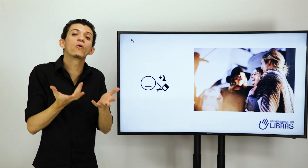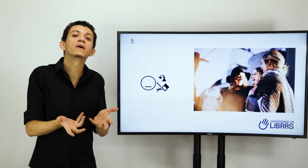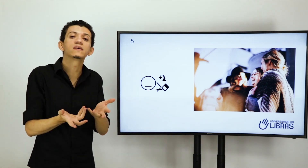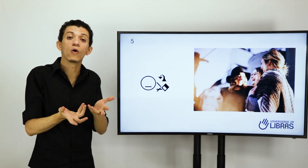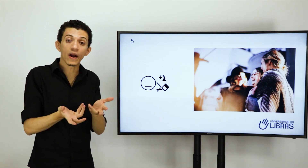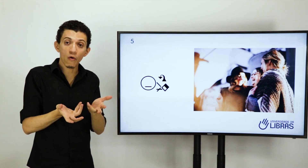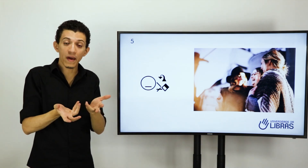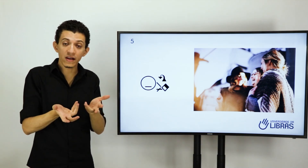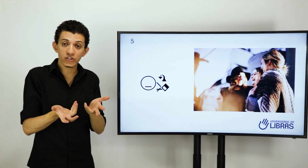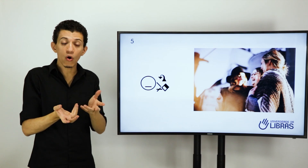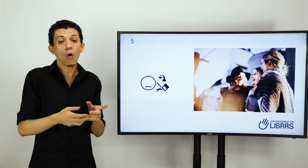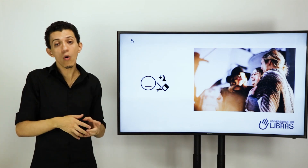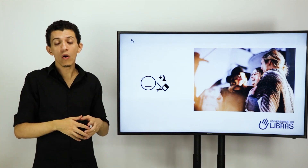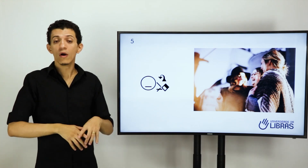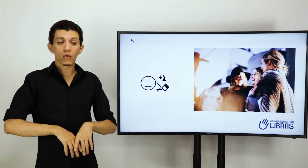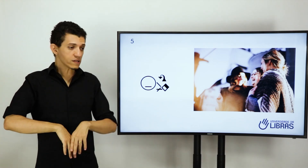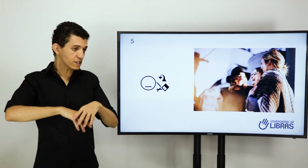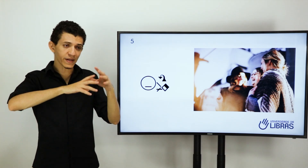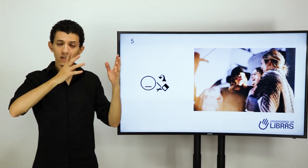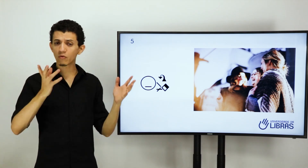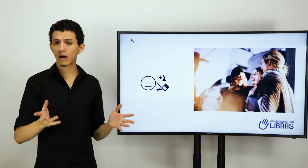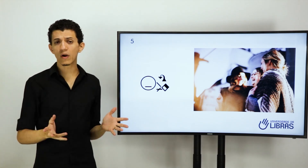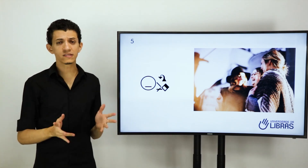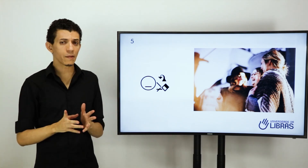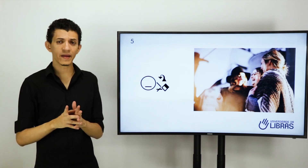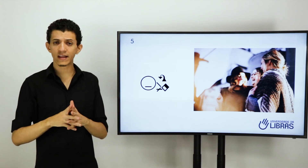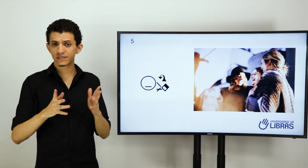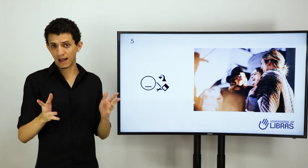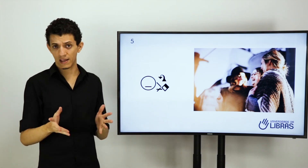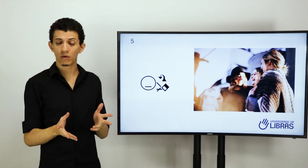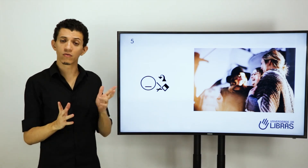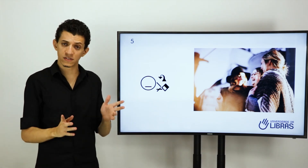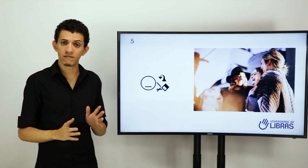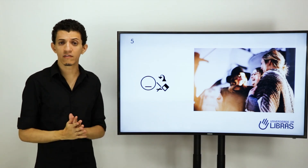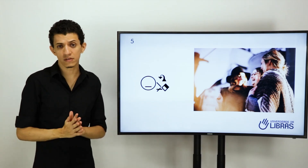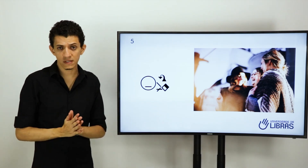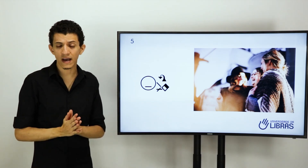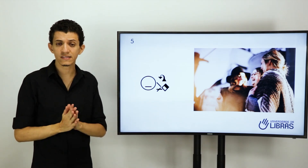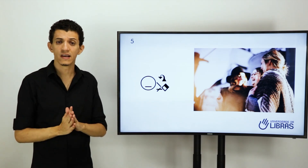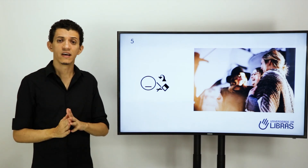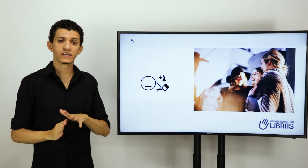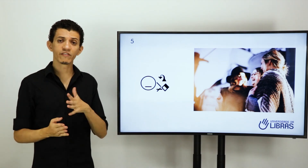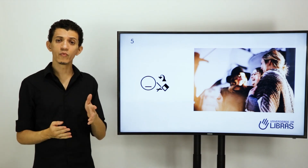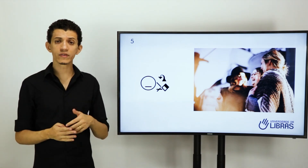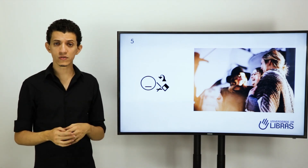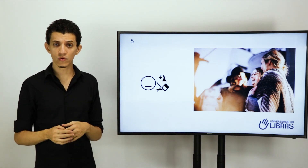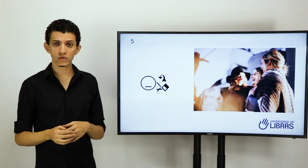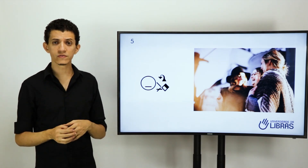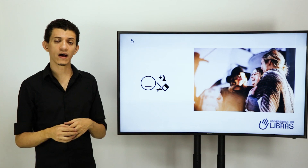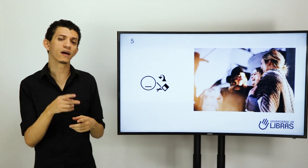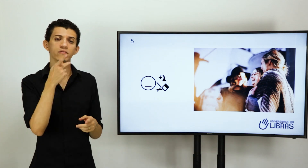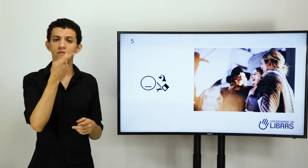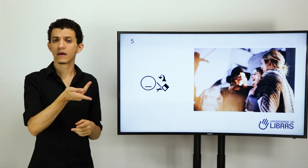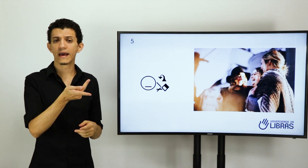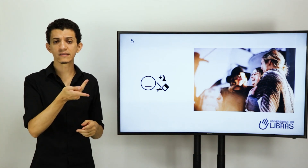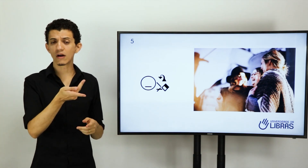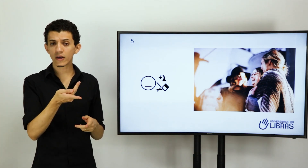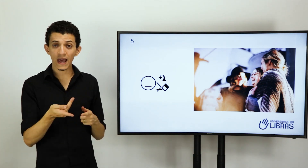coisa oralmente, ou quando você está expressando alguma coisa independente da língua. Inclusive, em muitos sinais, já vi muitos surdos falando esse sinal aqui,